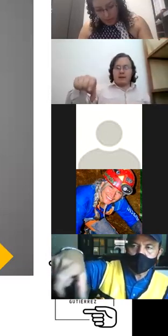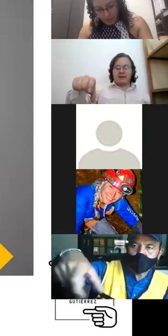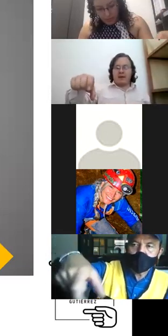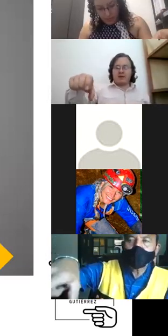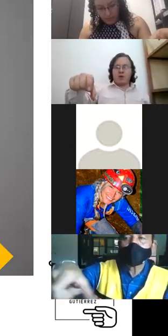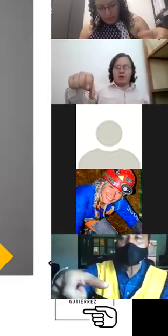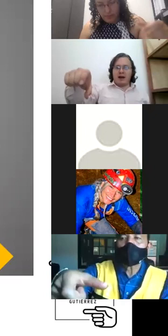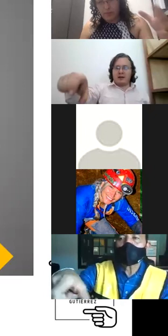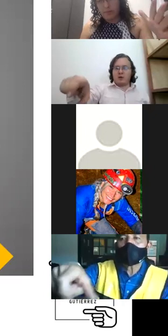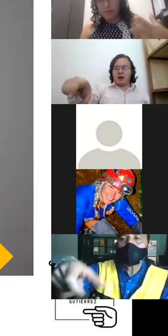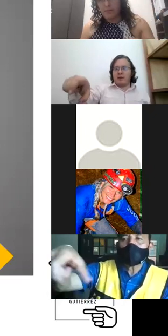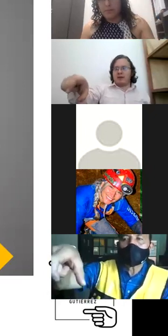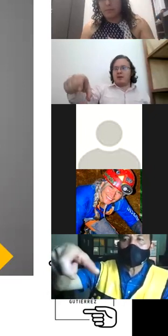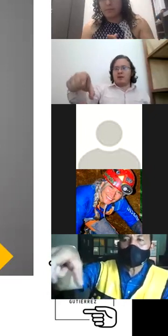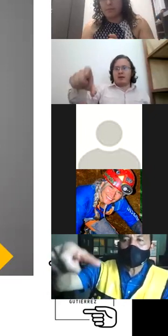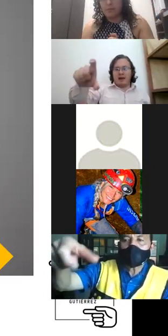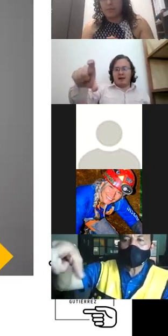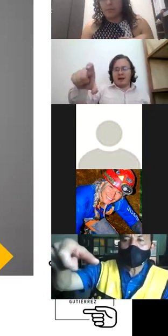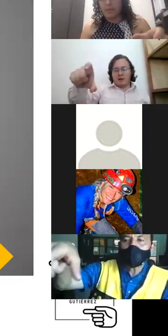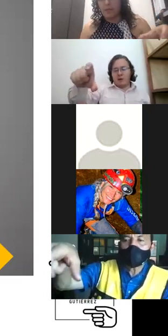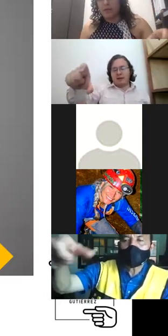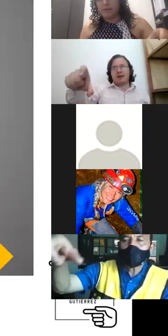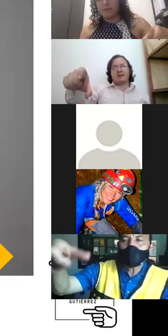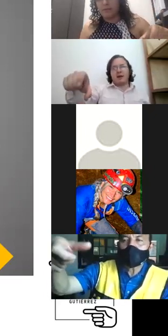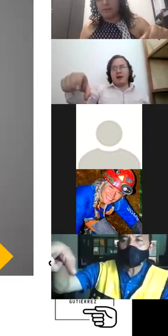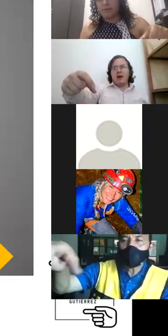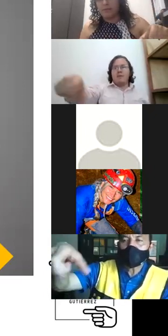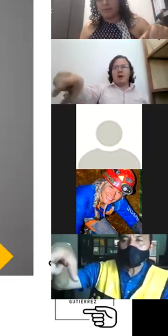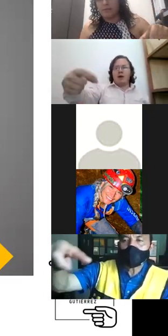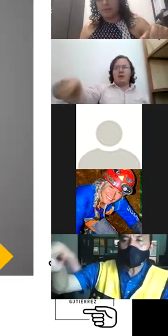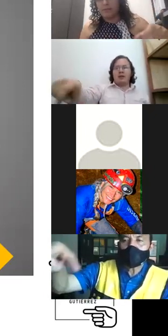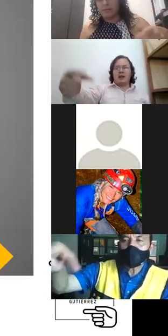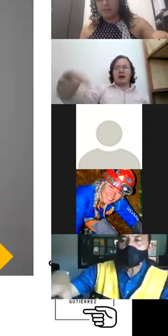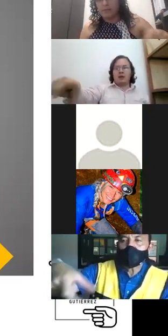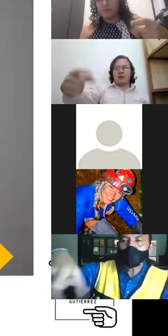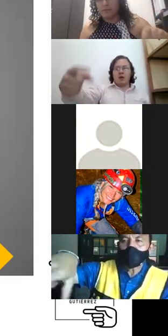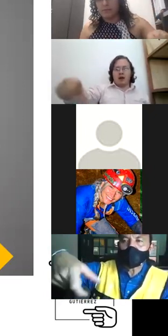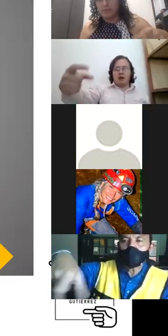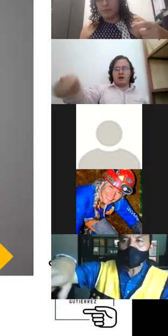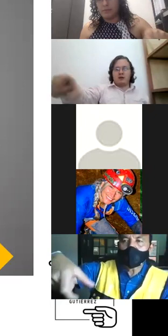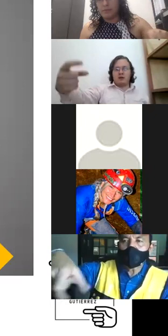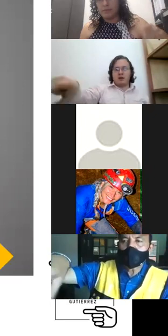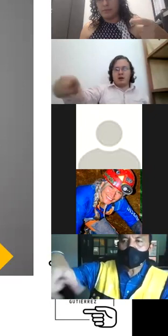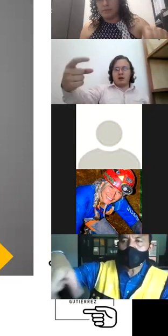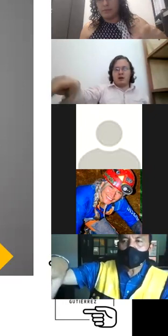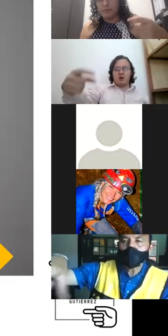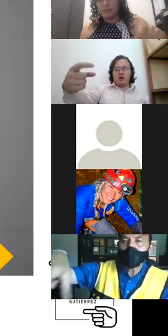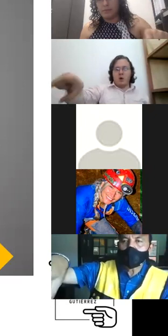más cómoda es que únicamente vamos a hacer igualmente la C pero únicamente girando la muñeca ¿sí? Q